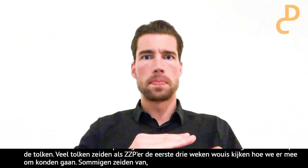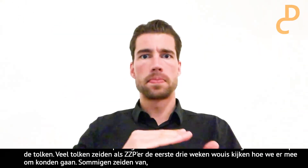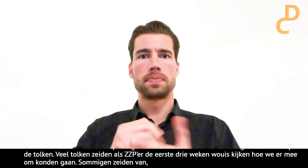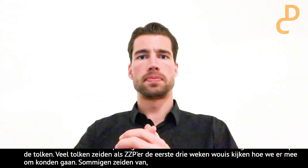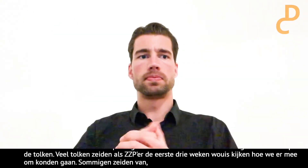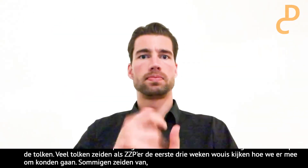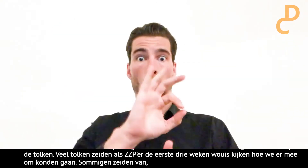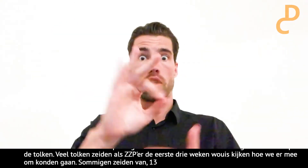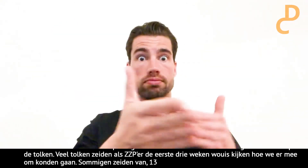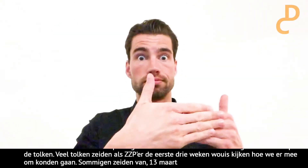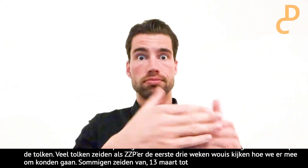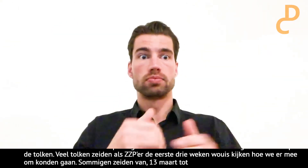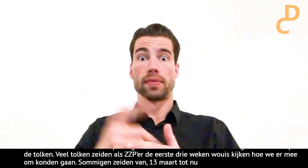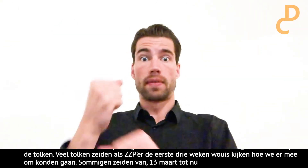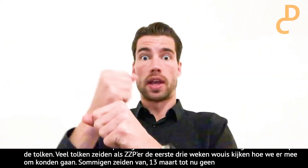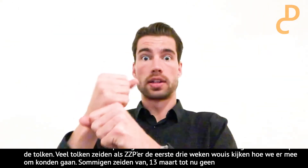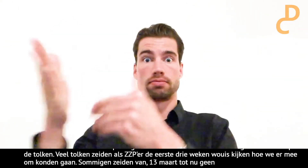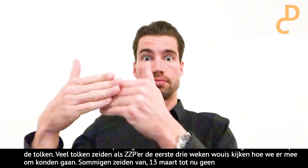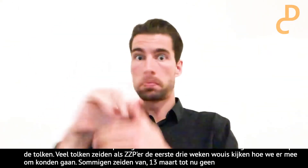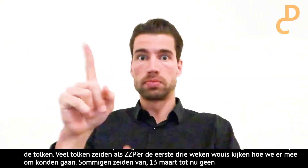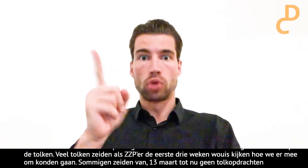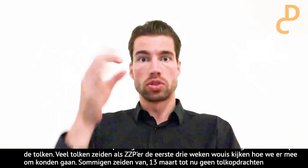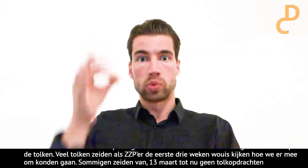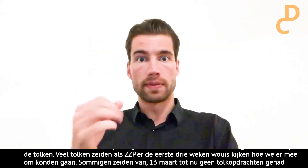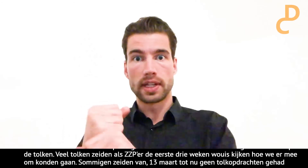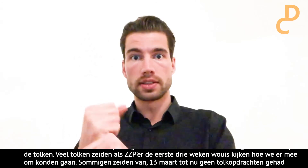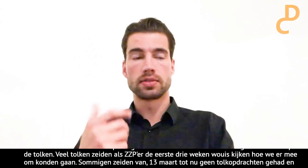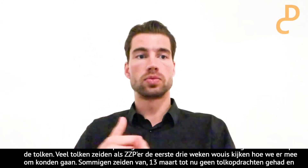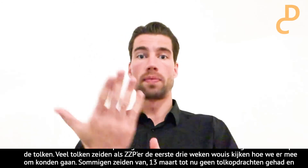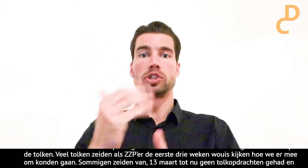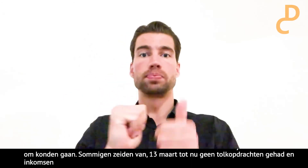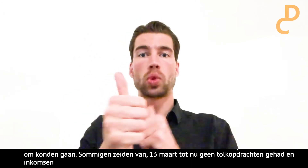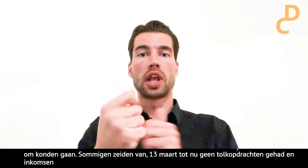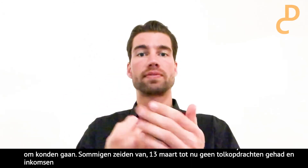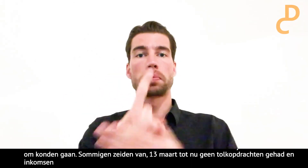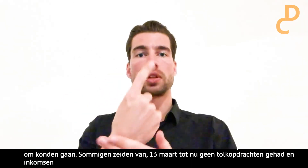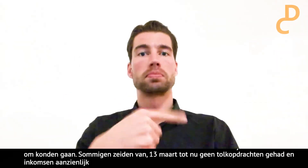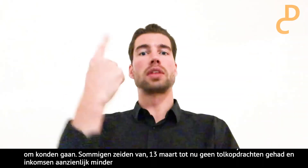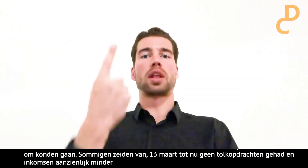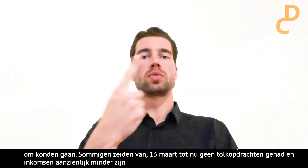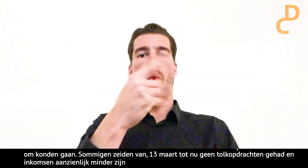Waardoor inkomsten echt aanzienlijk minder zijn geworden. Scholen zijn dicht. Thuis moeten werken.